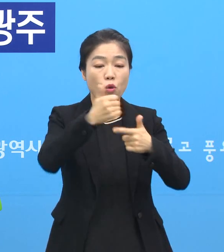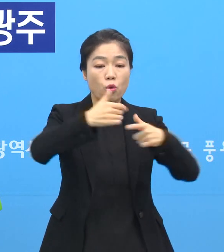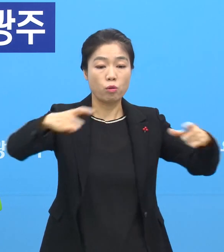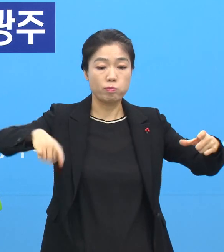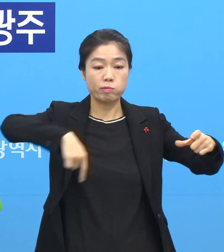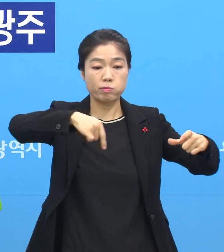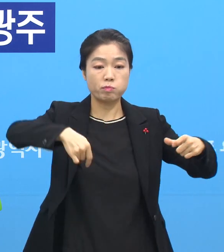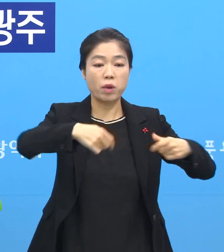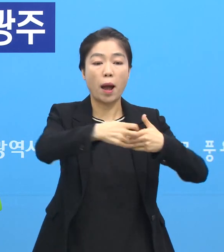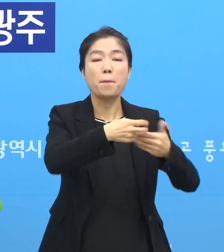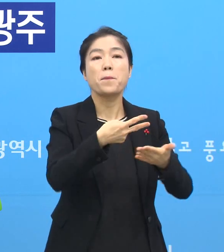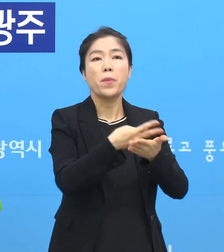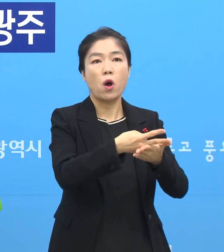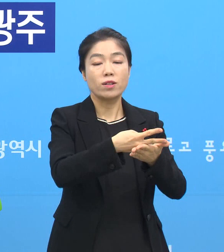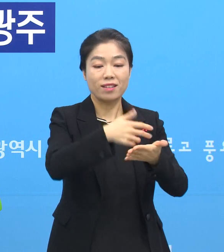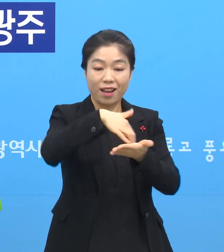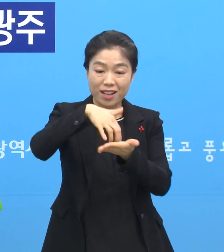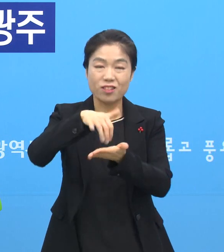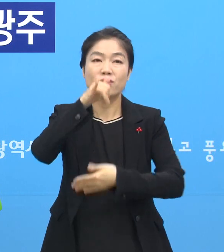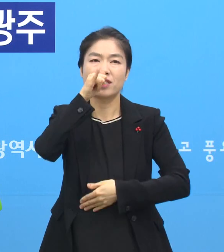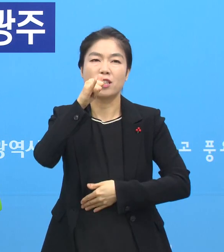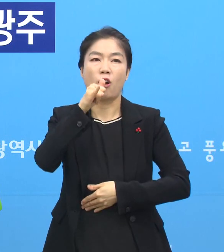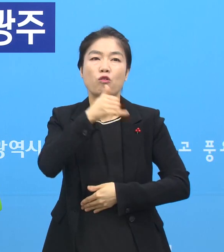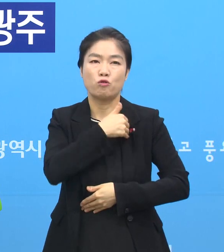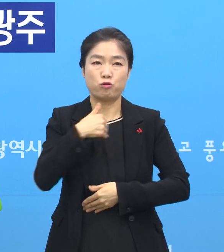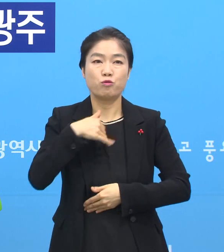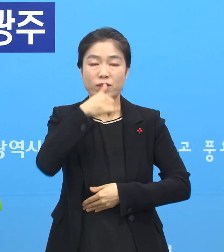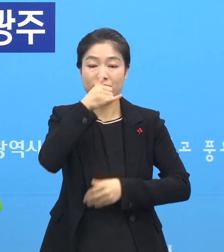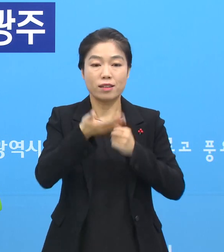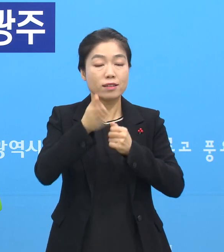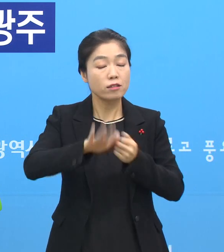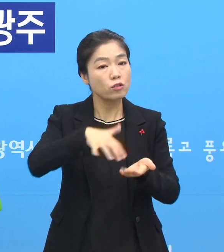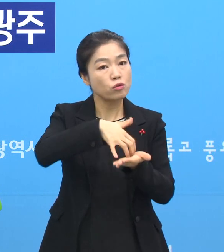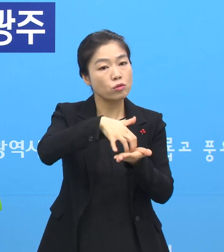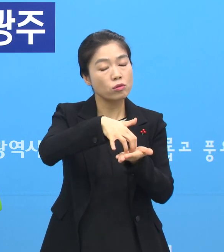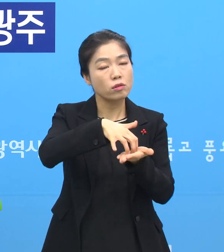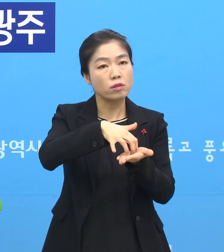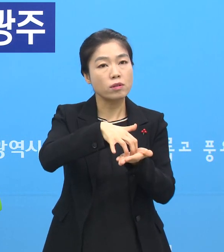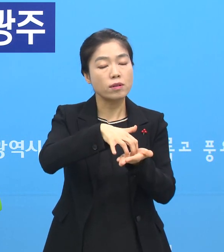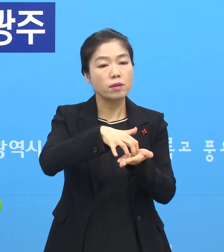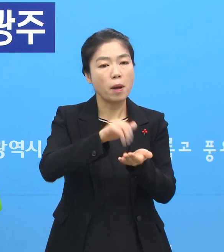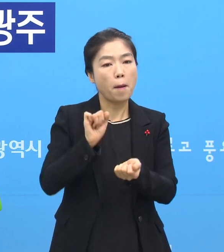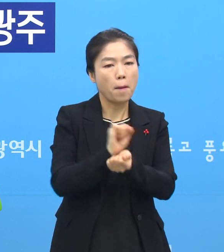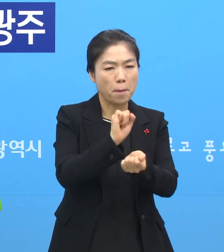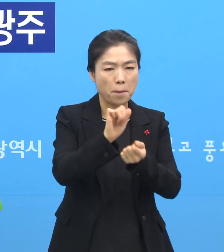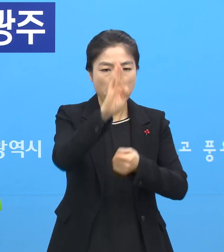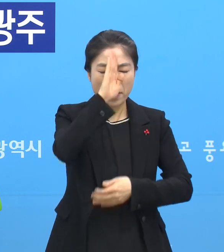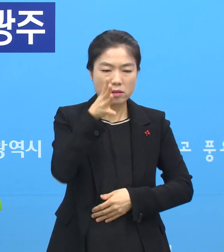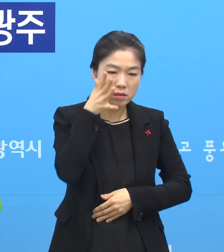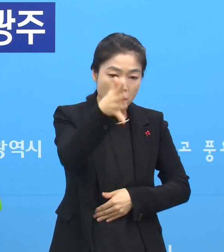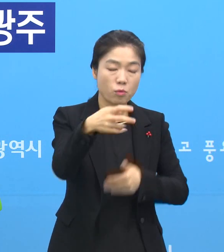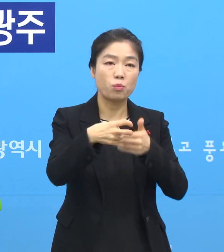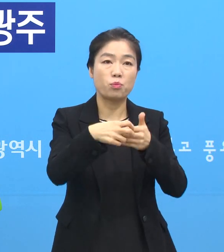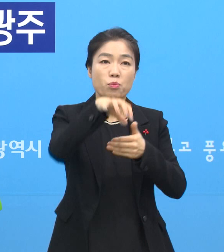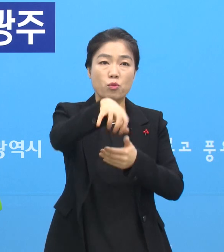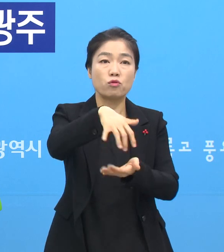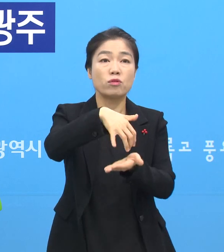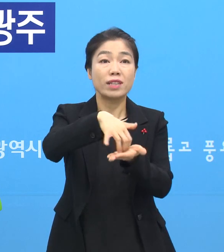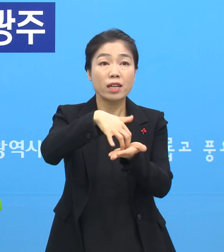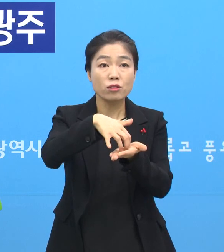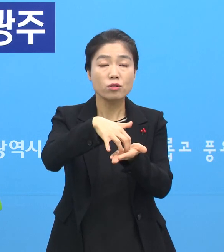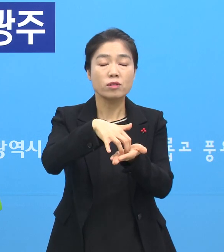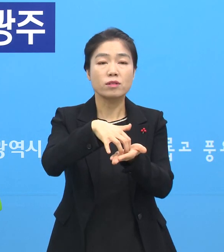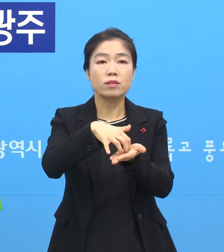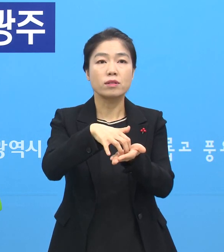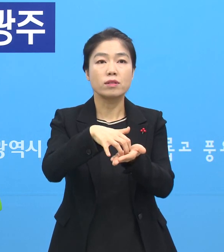쪽으로 해서 병상은 좀 남아있습니다. 그런데 이 병상이 숫자 같은 경우 감염병 전담병원에 있는 숫자들은